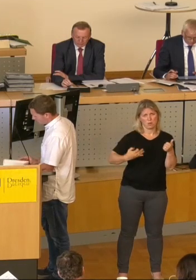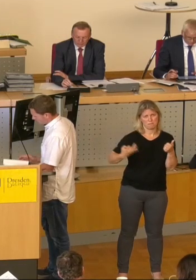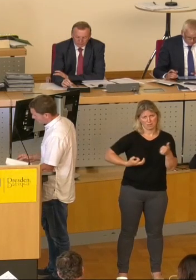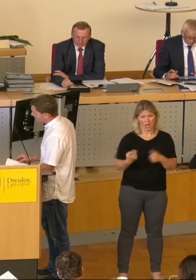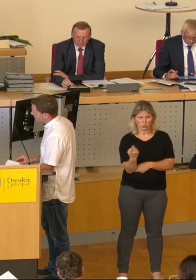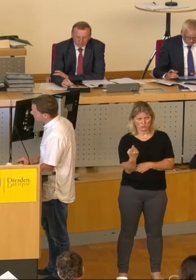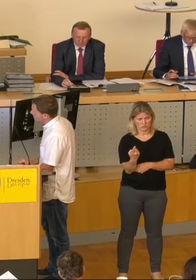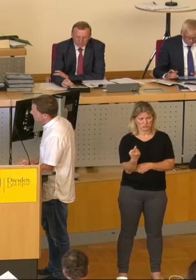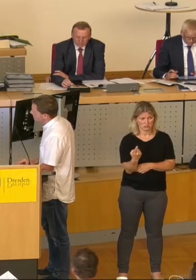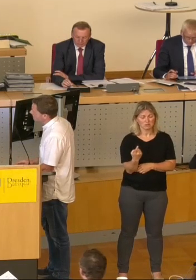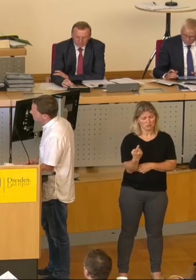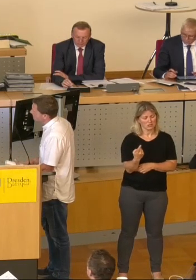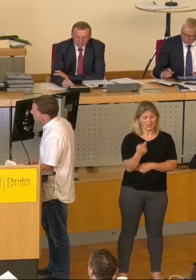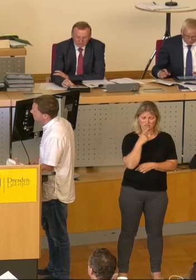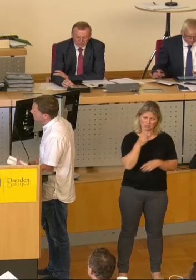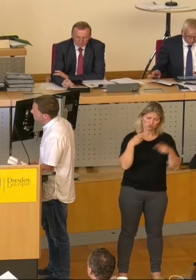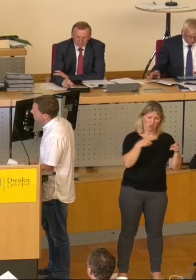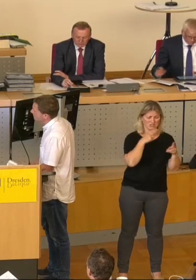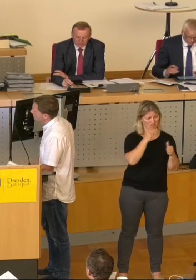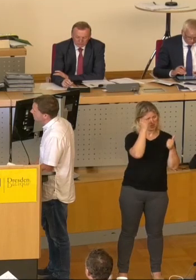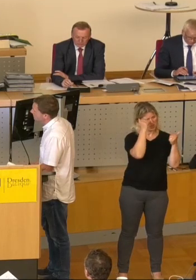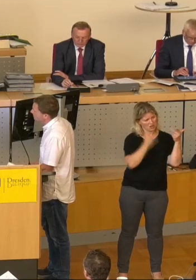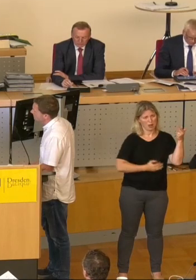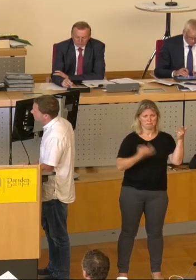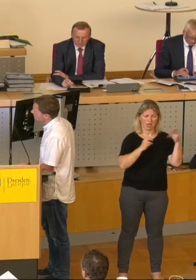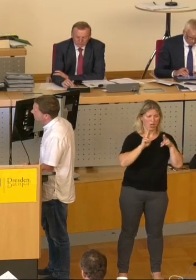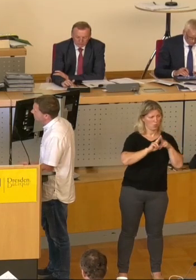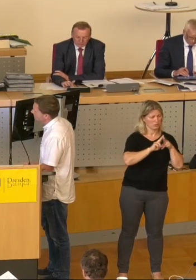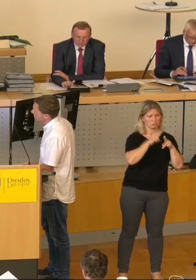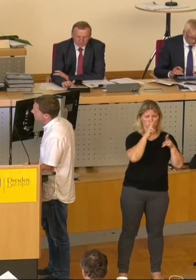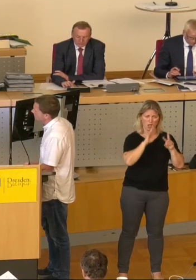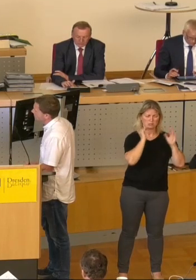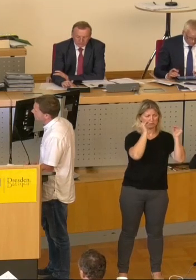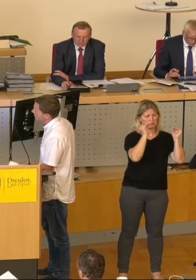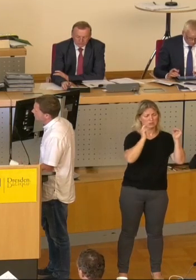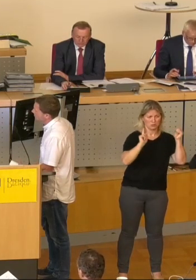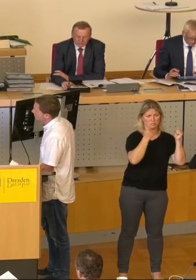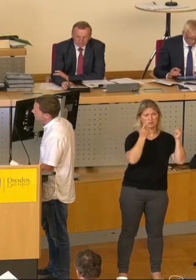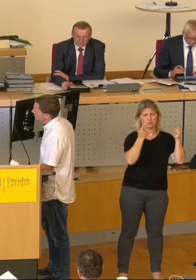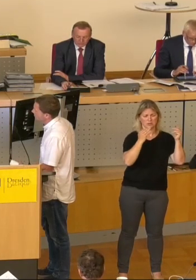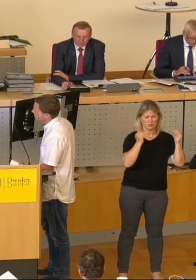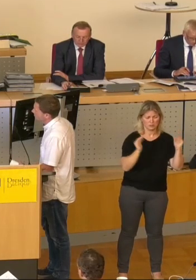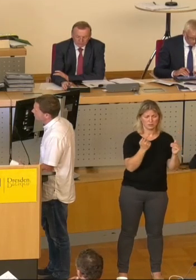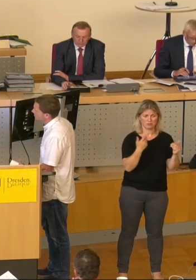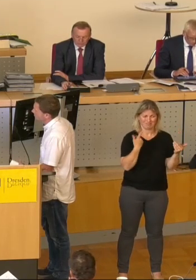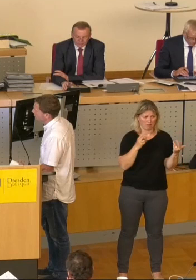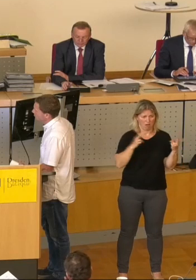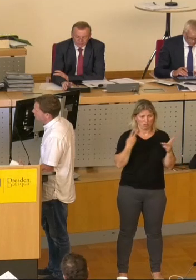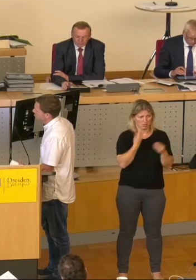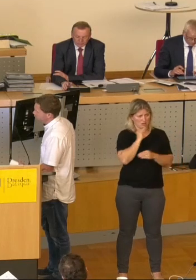gewaltige Stau muss Schritt für Schritt abgearbeitet werden. Etwas Besseres kann ich Ihnen heute nicht sagen, da müsste ich lügen.